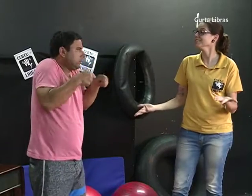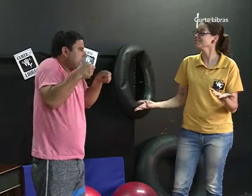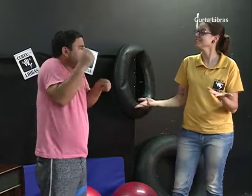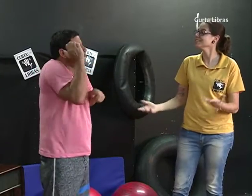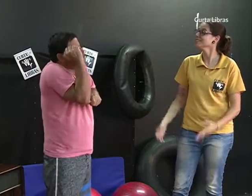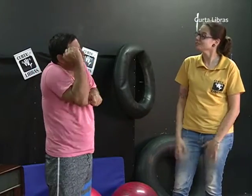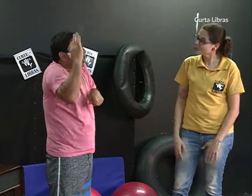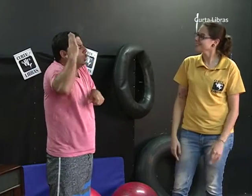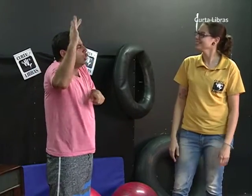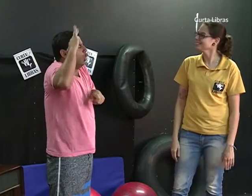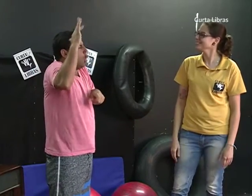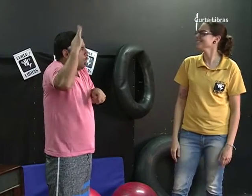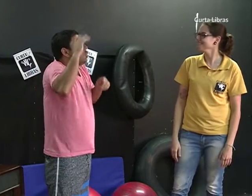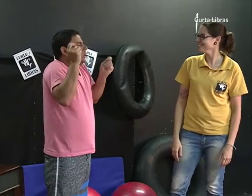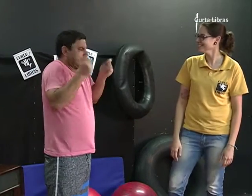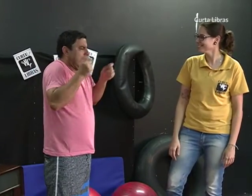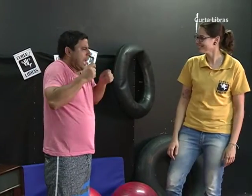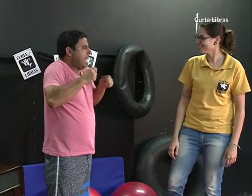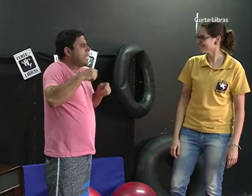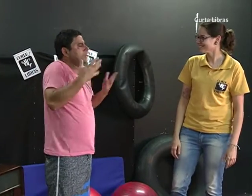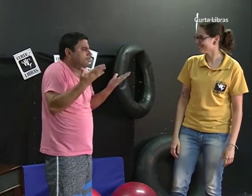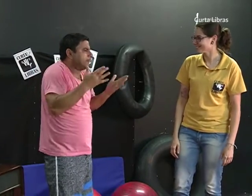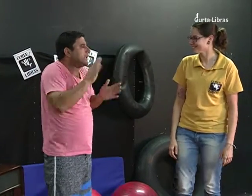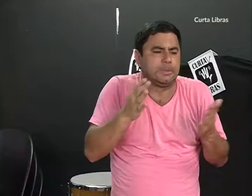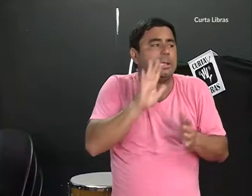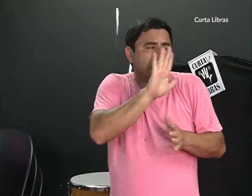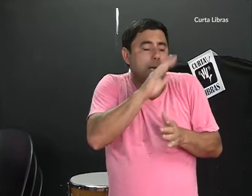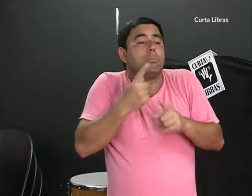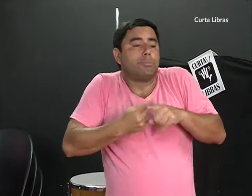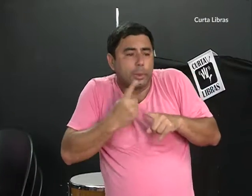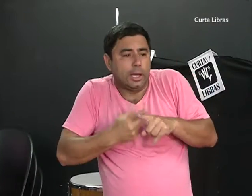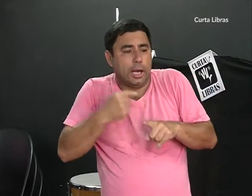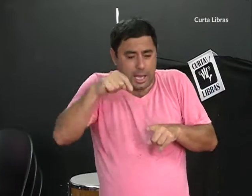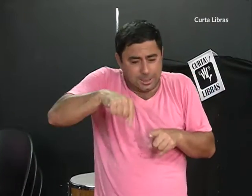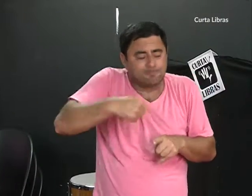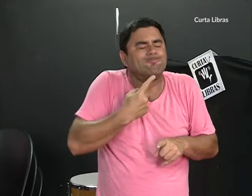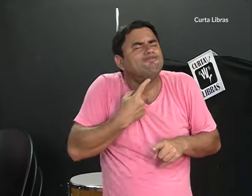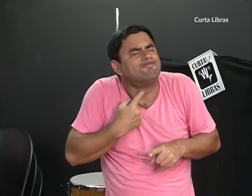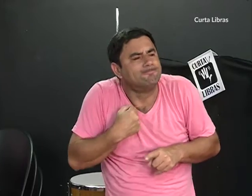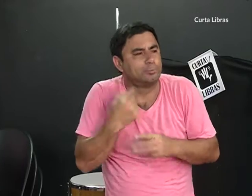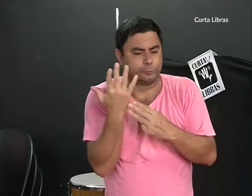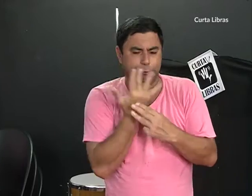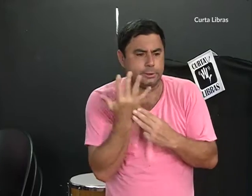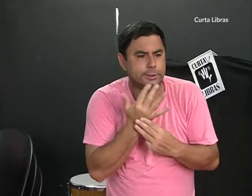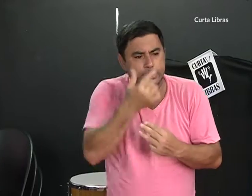muito em fazer uma graduação em teatro na UFSM.